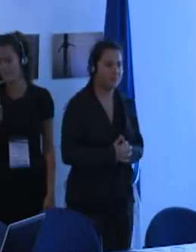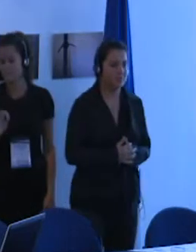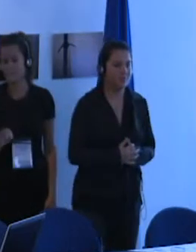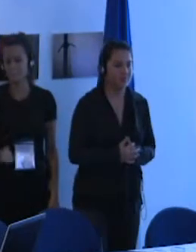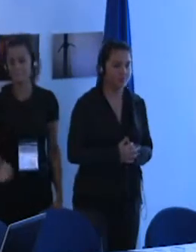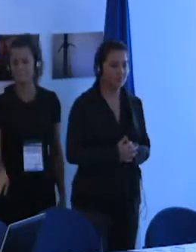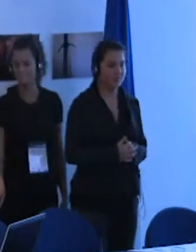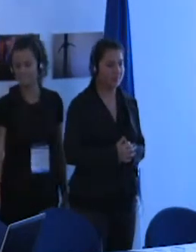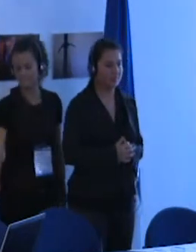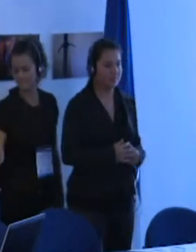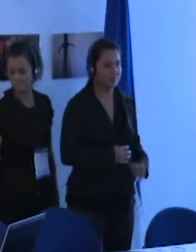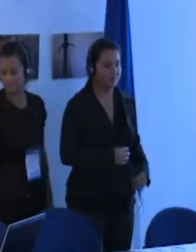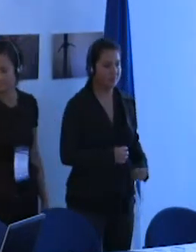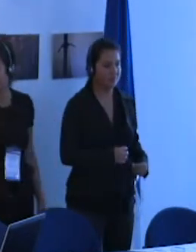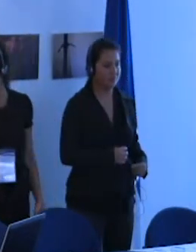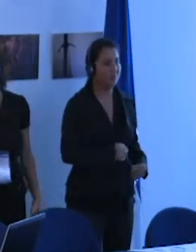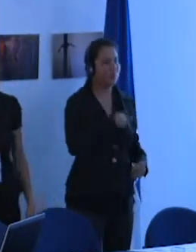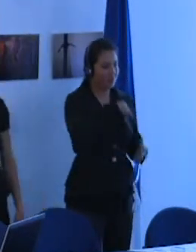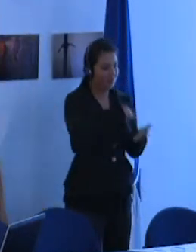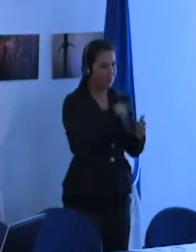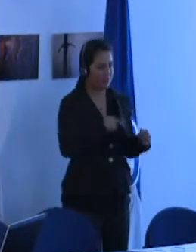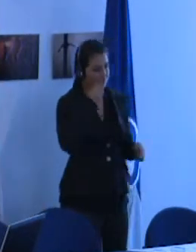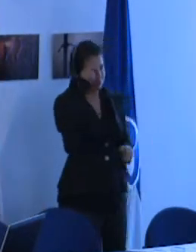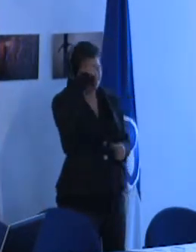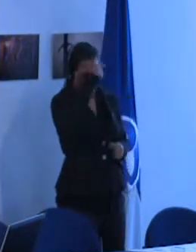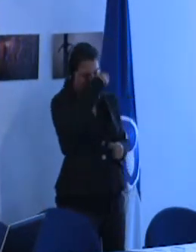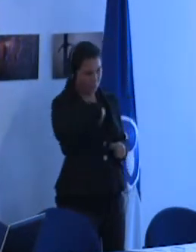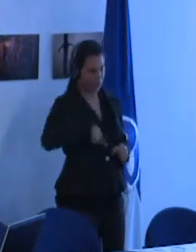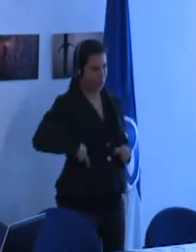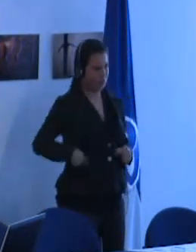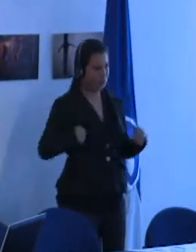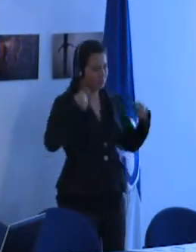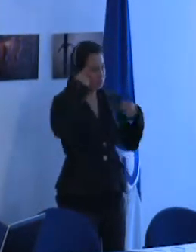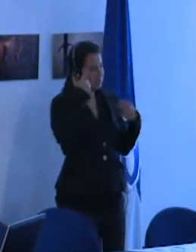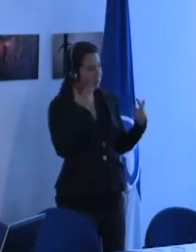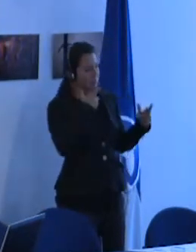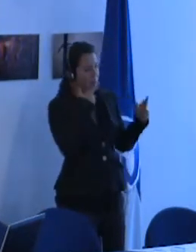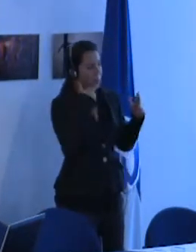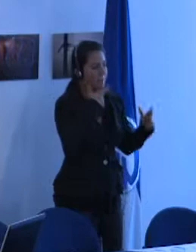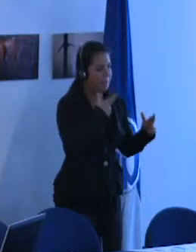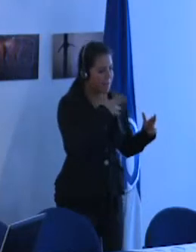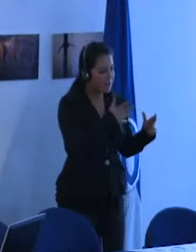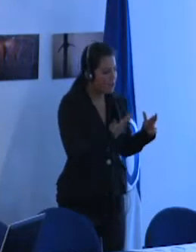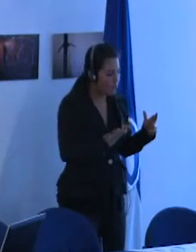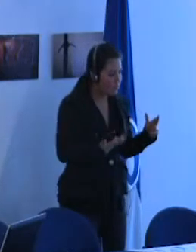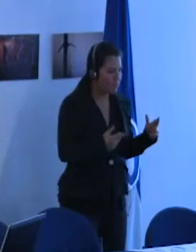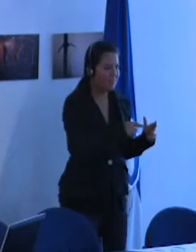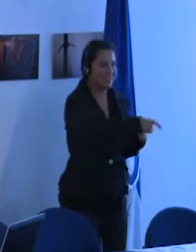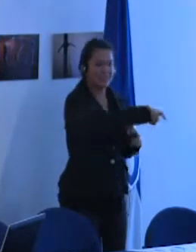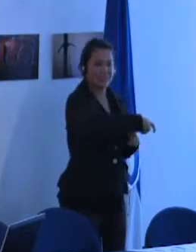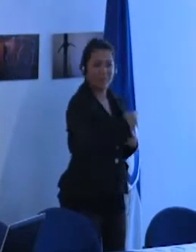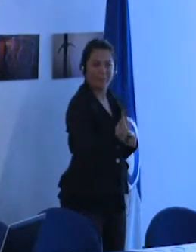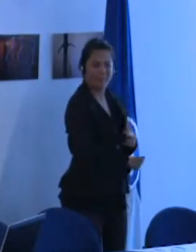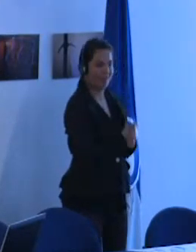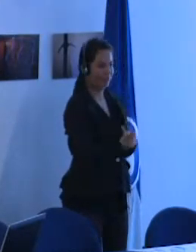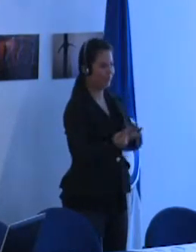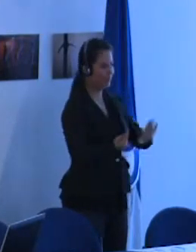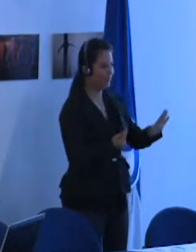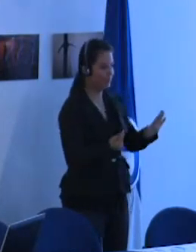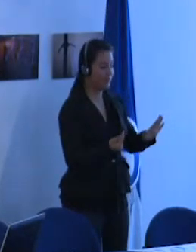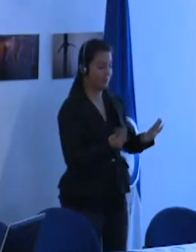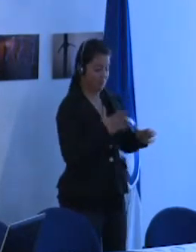debemos razonar en la escuela pensar nuestras respuestas en términos de necesidades particulares